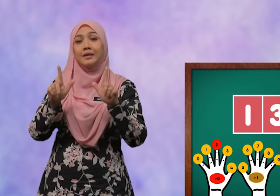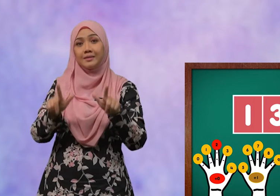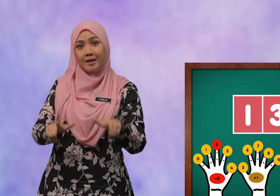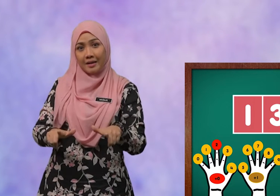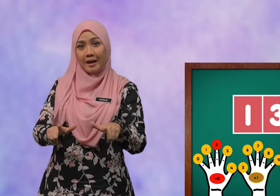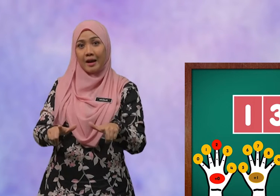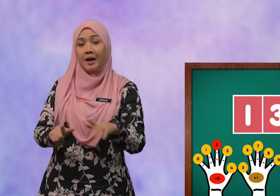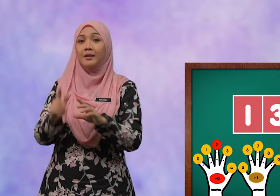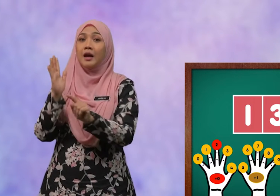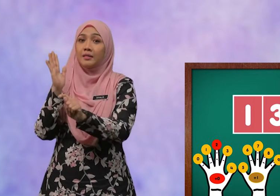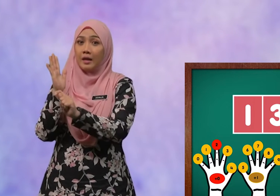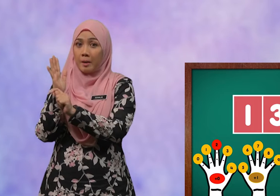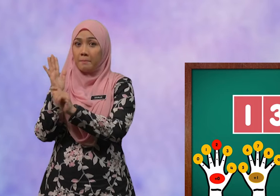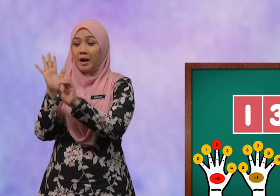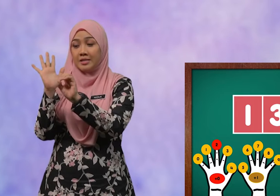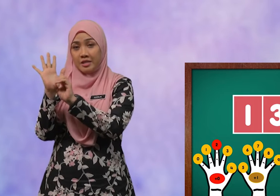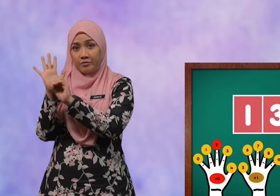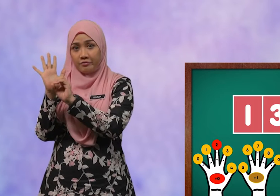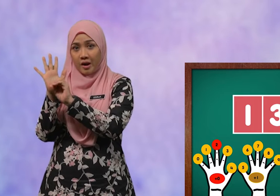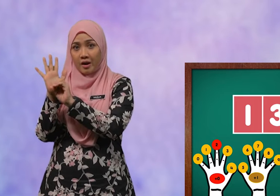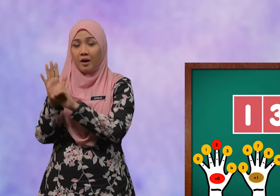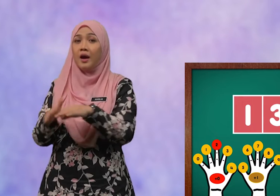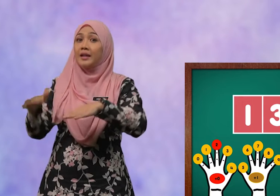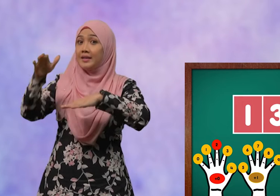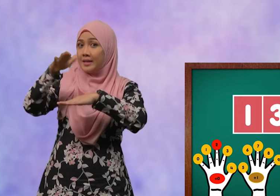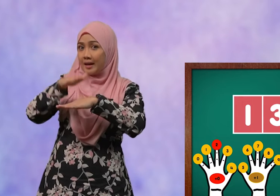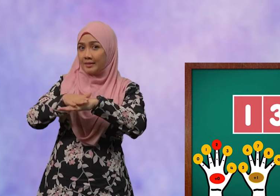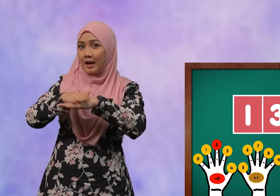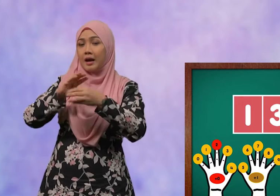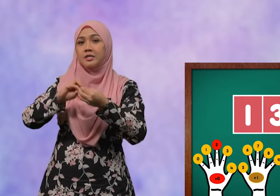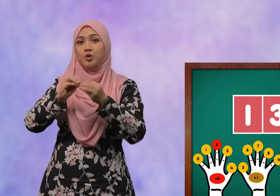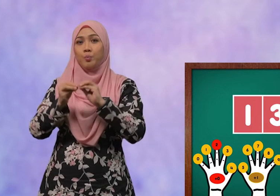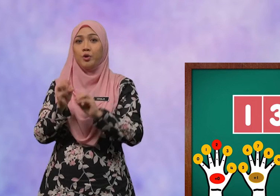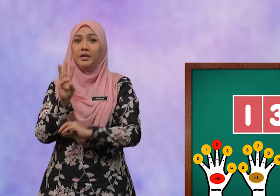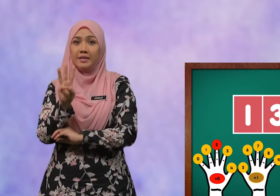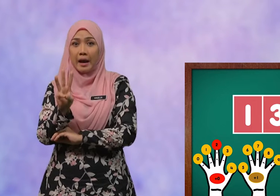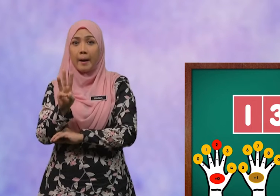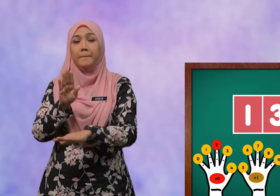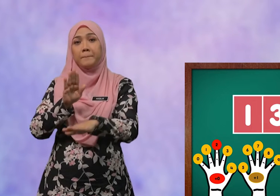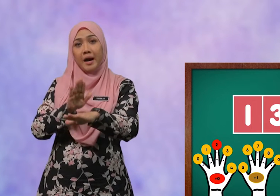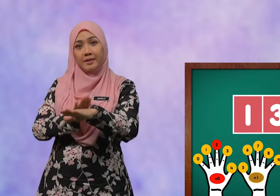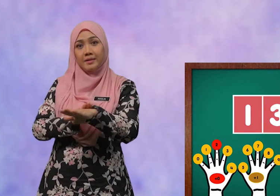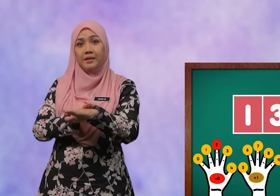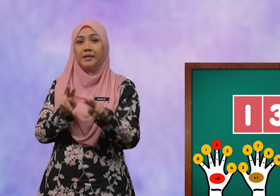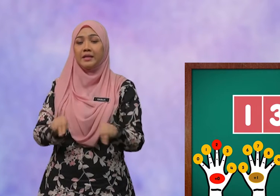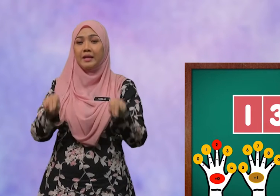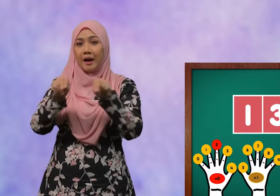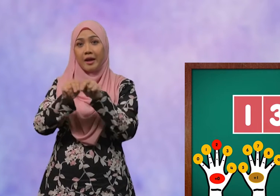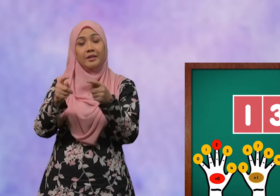Letakkan tambah sifar di atas nombor enam pada nilai